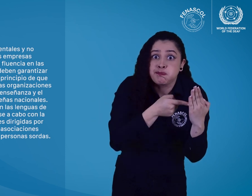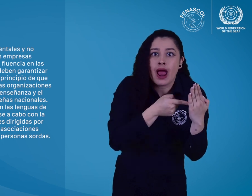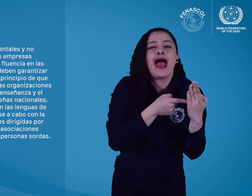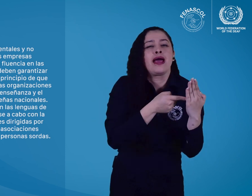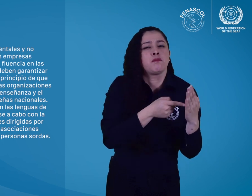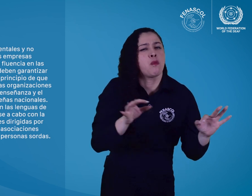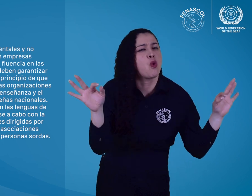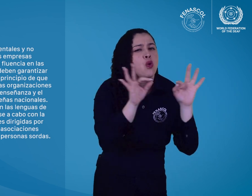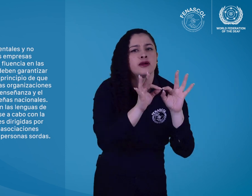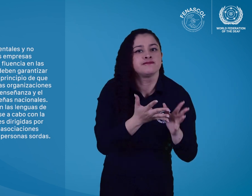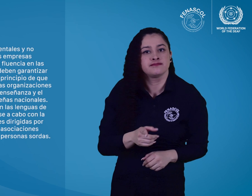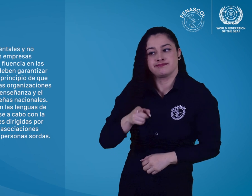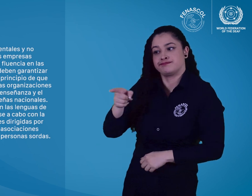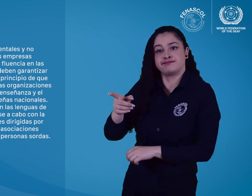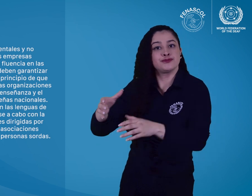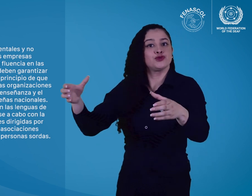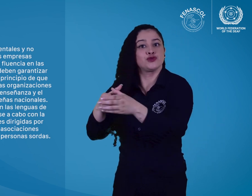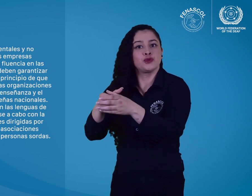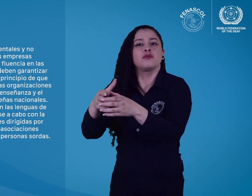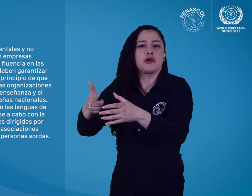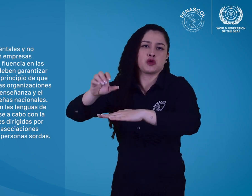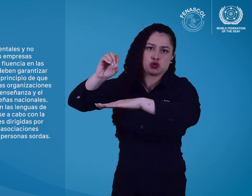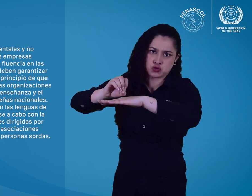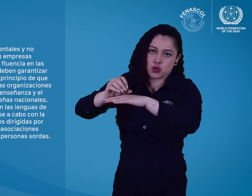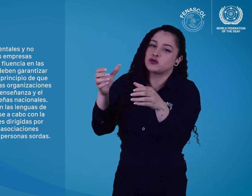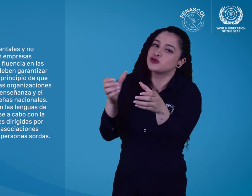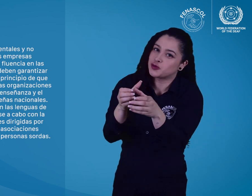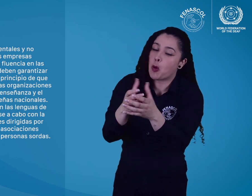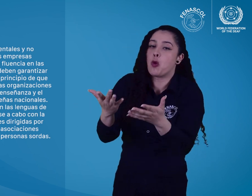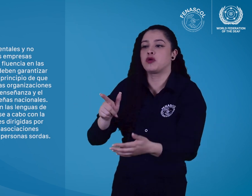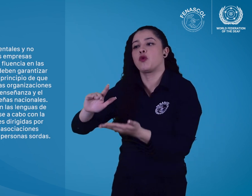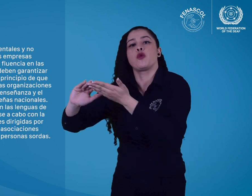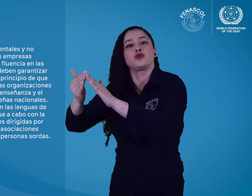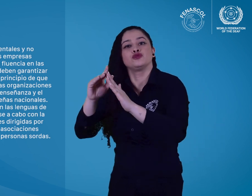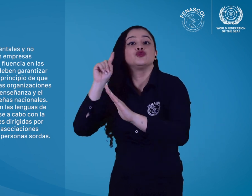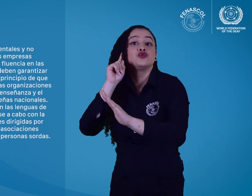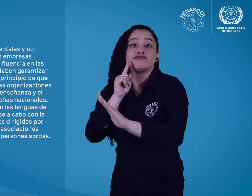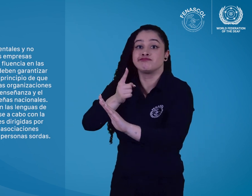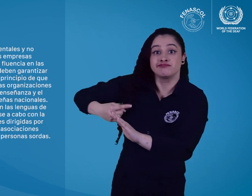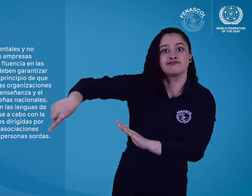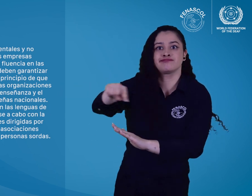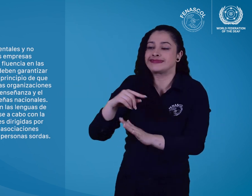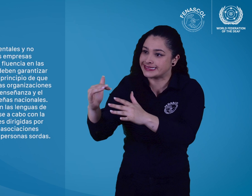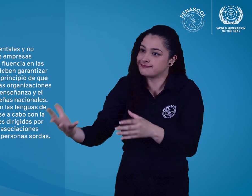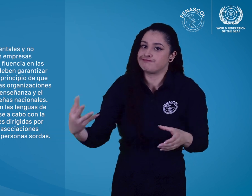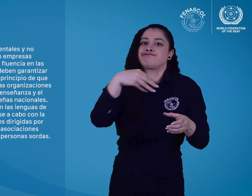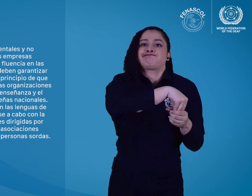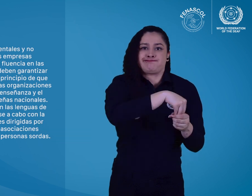proyectos relacionados con las lenguas de señas nacionales deben llevarse a cabo con la participación de